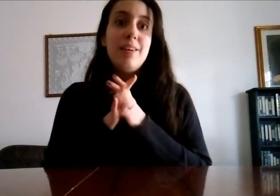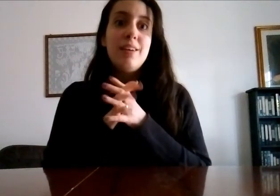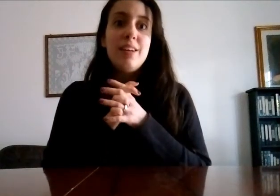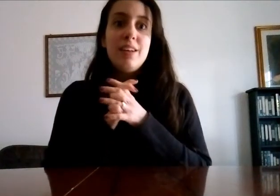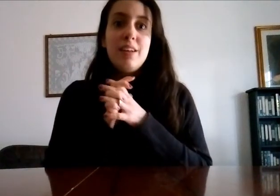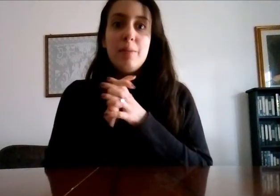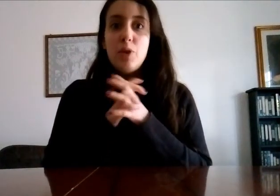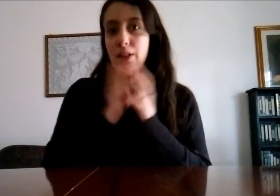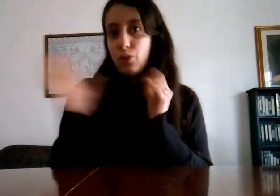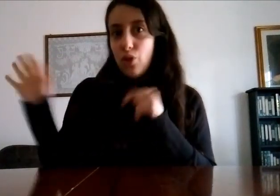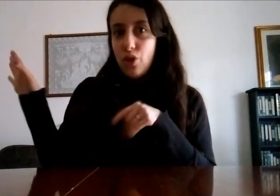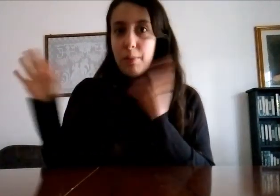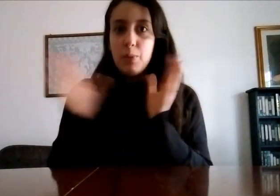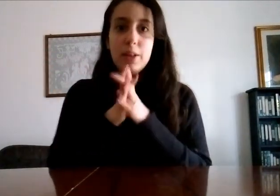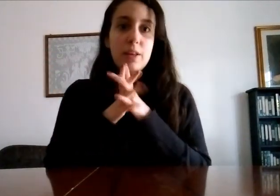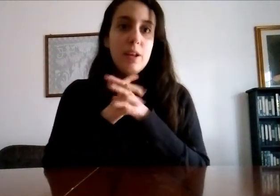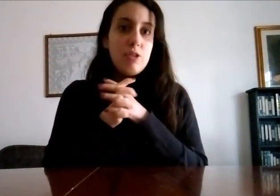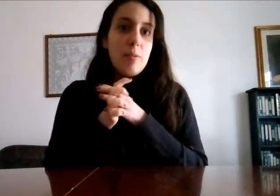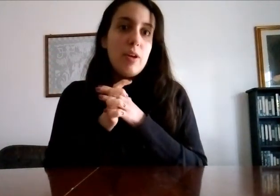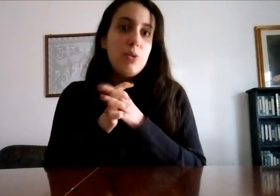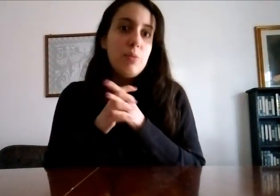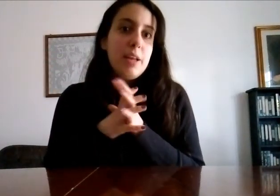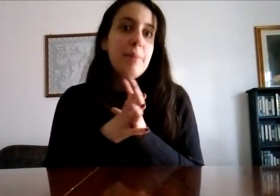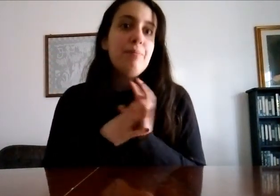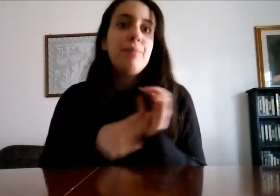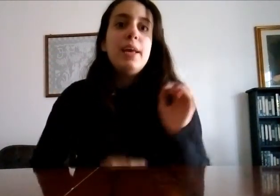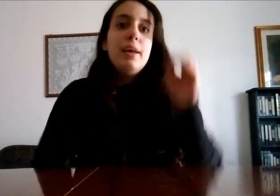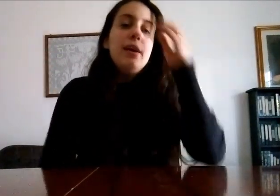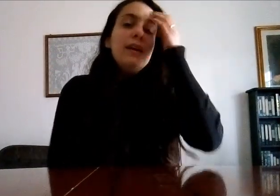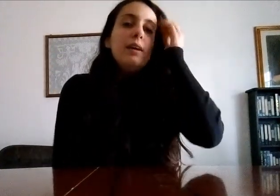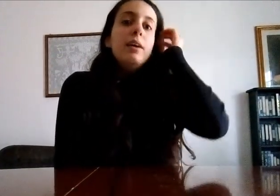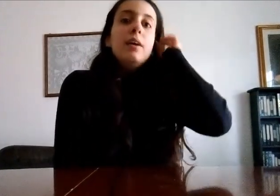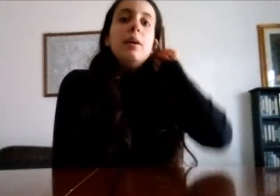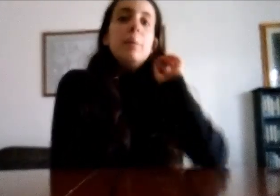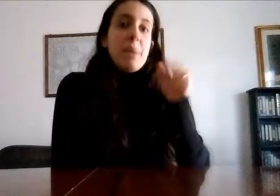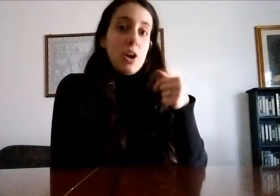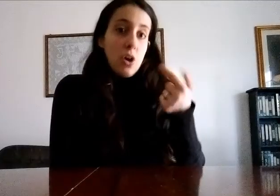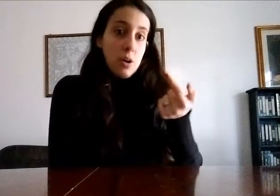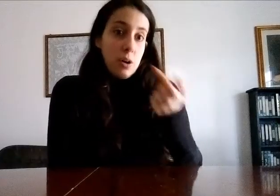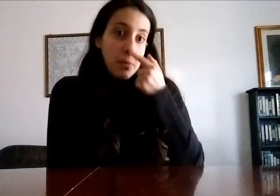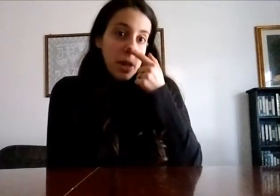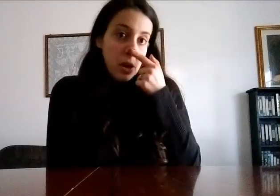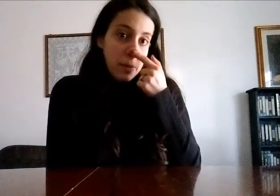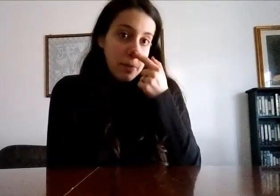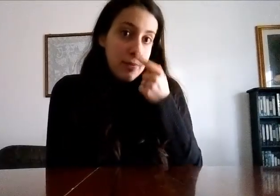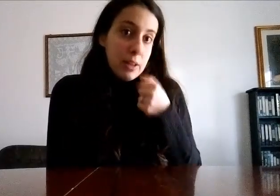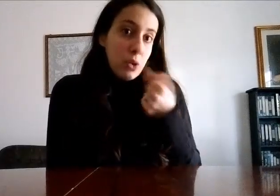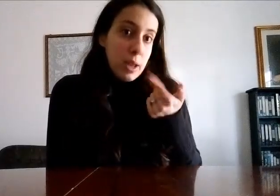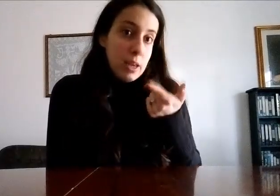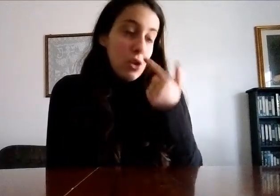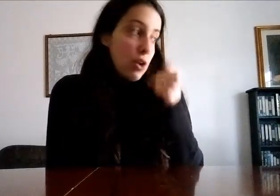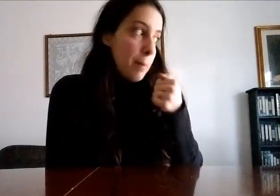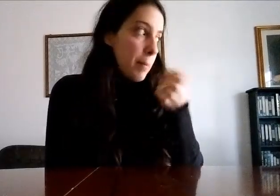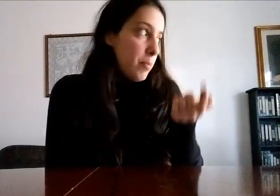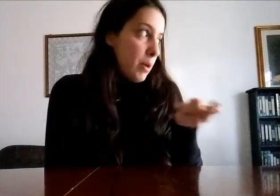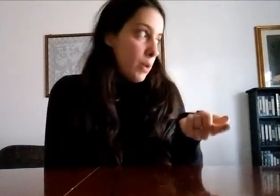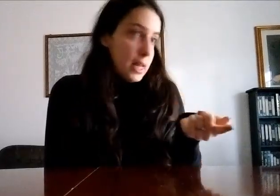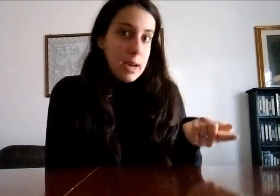ma adesso dorme quindi lasciamola dormire però però il fatto che io non abbia più paura dei